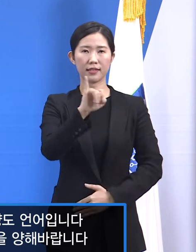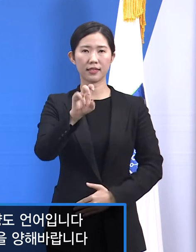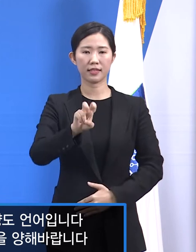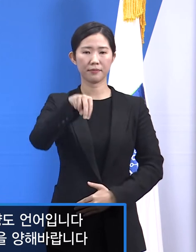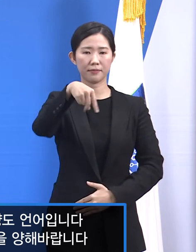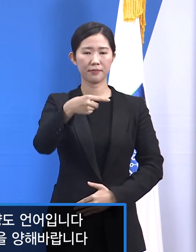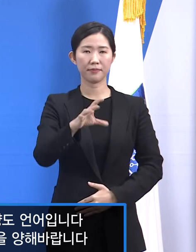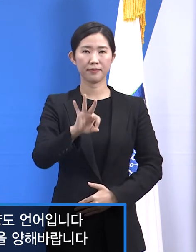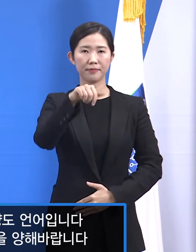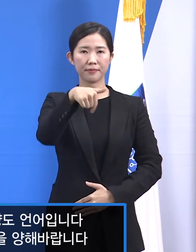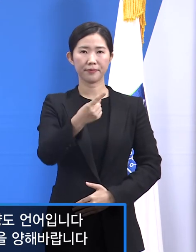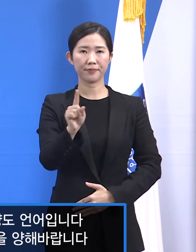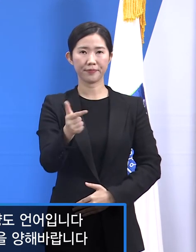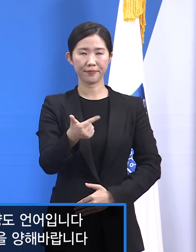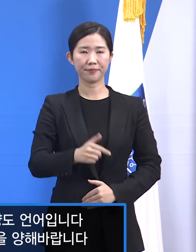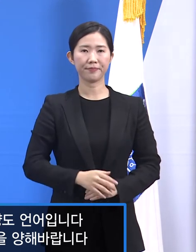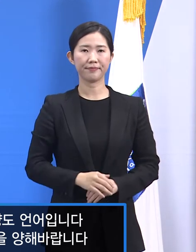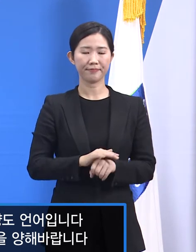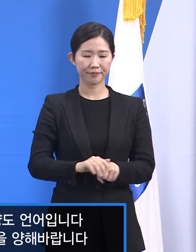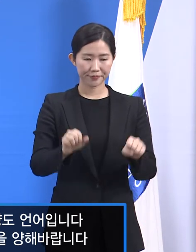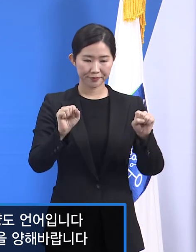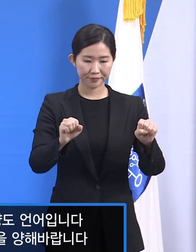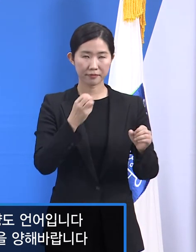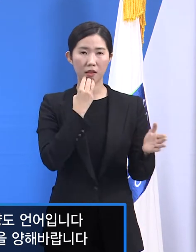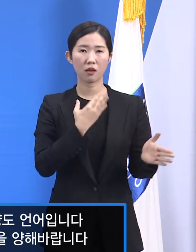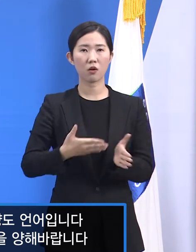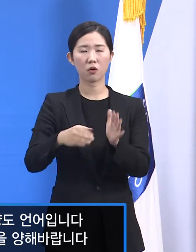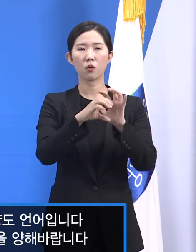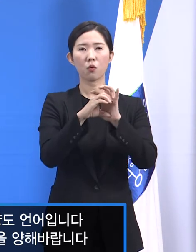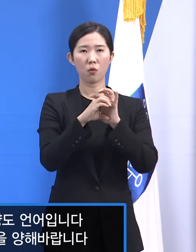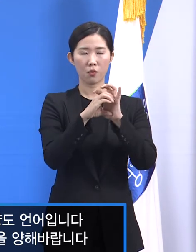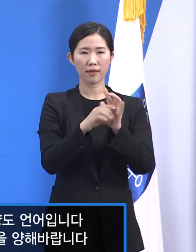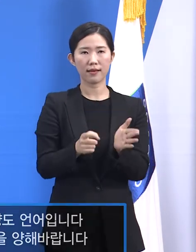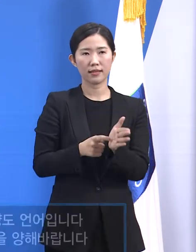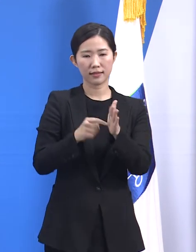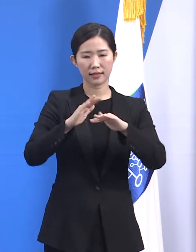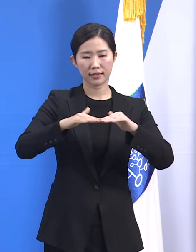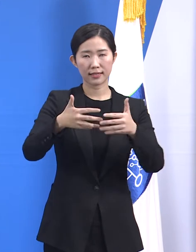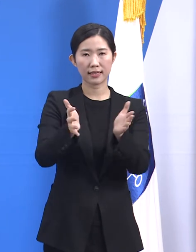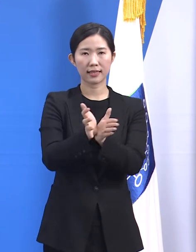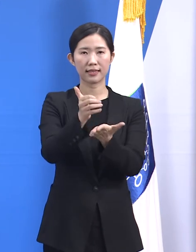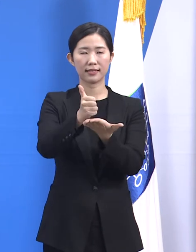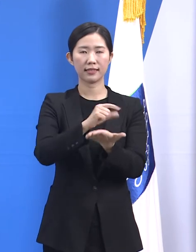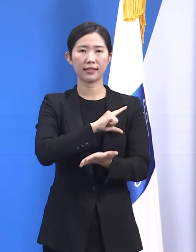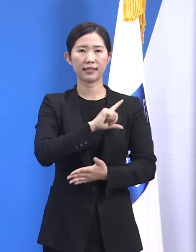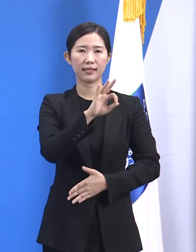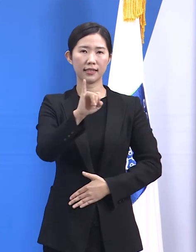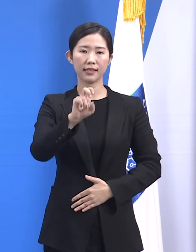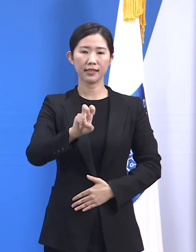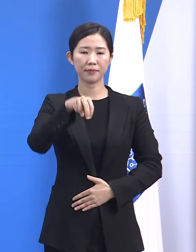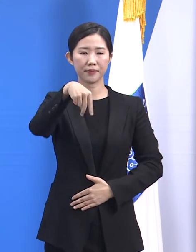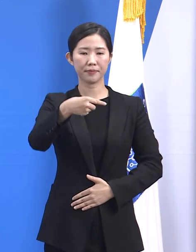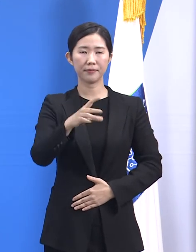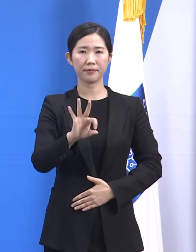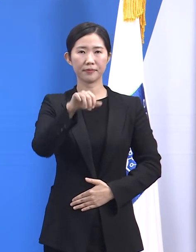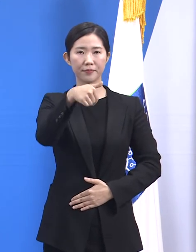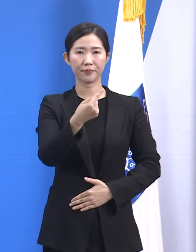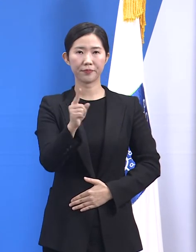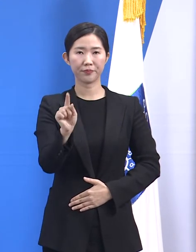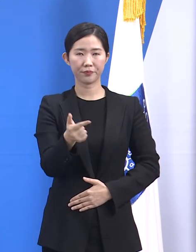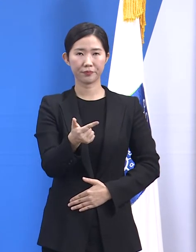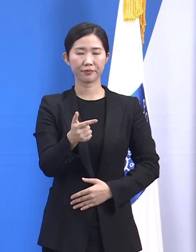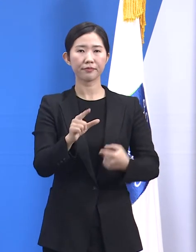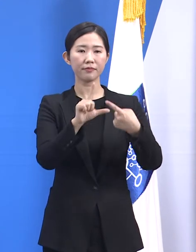네 안녕하십니까. 경기도 코로나19 긴급대응단임 승관입니다. 1월 5일 화요일 경기도